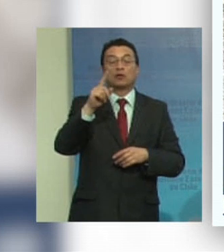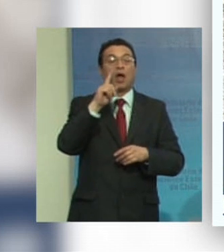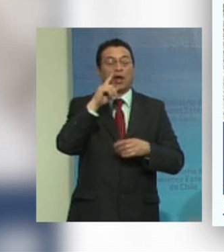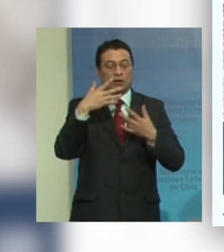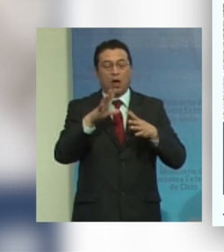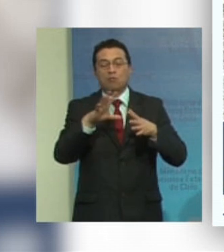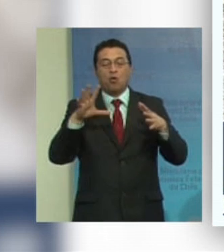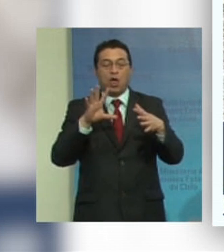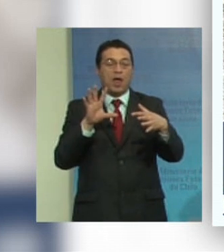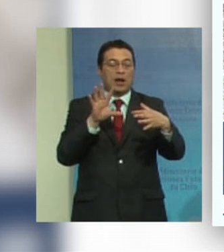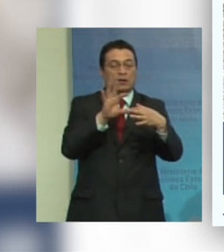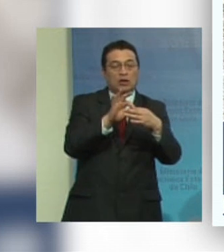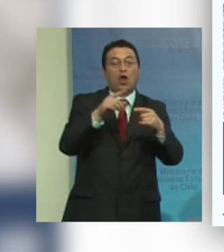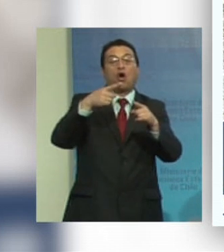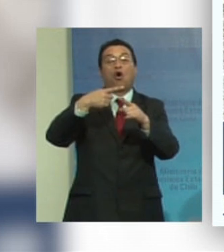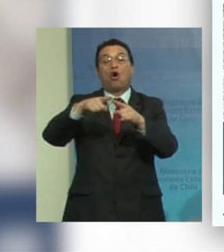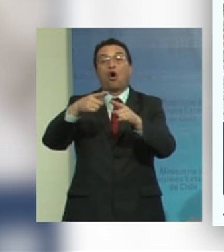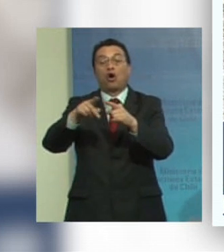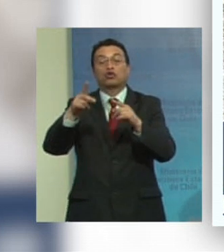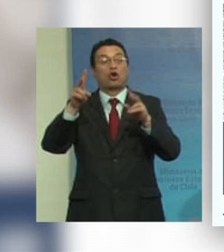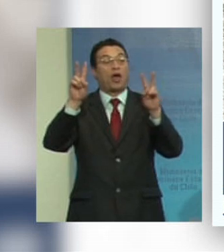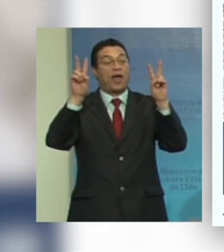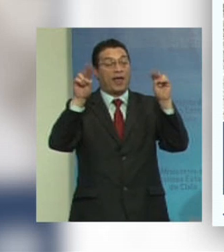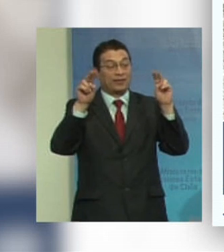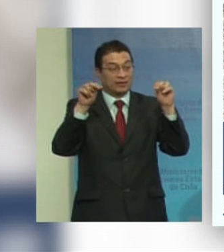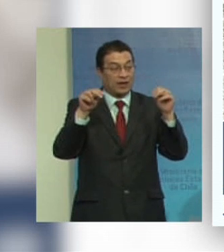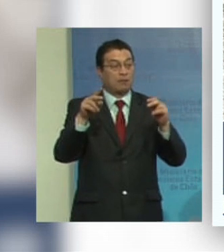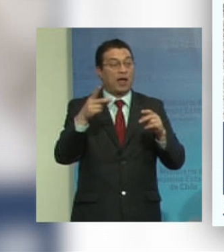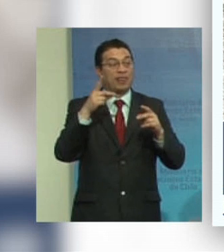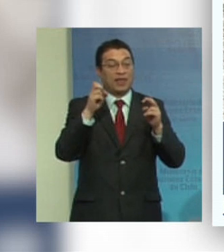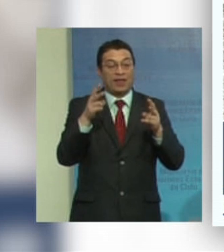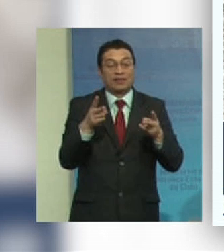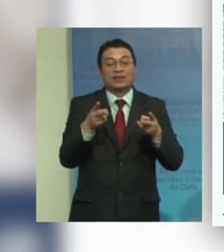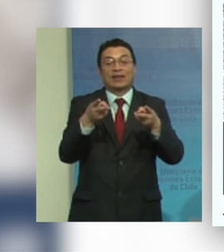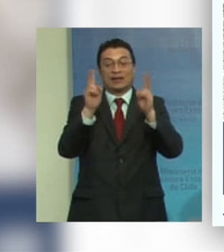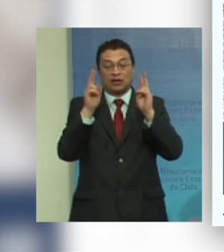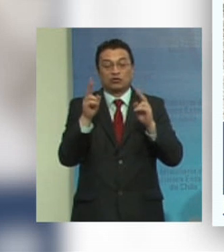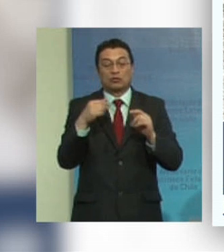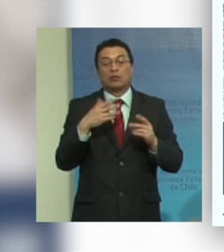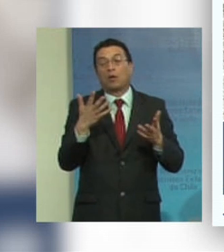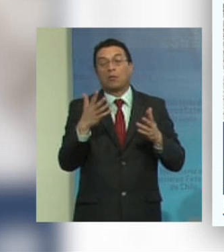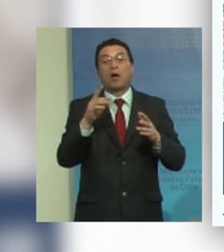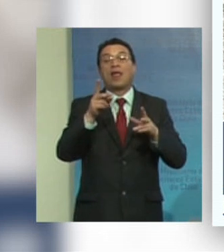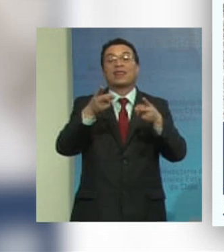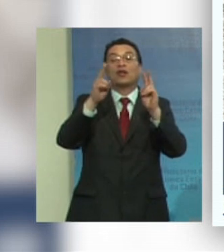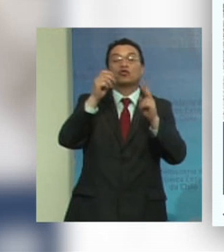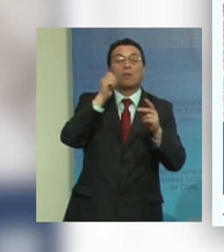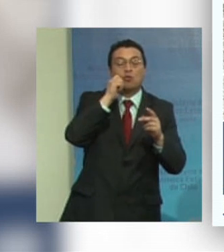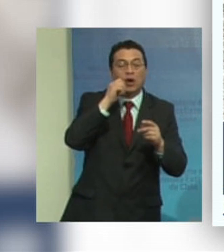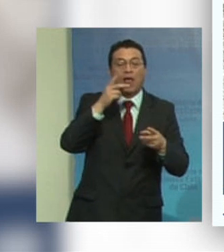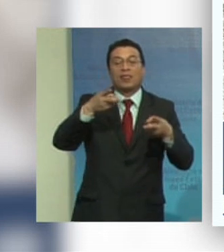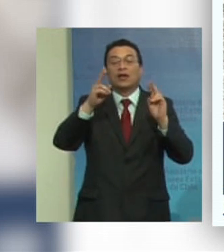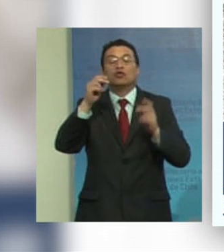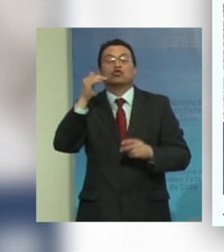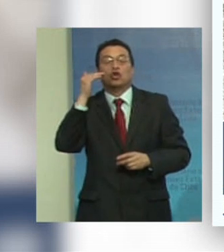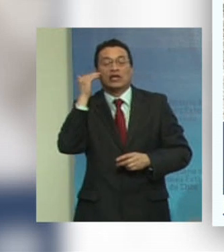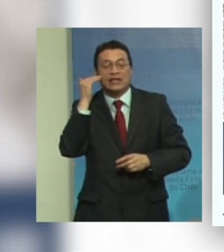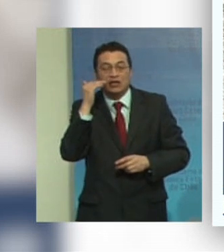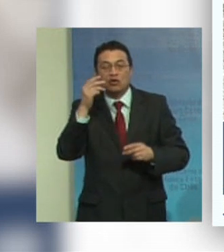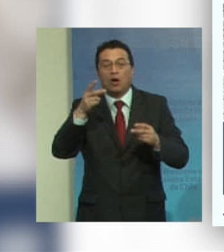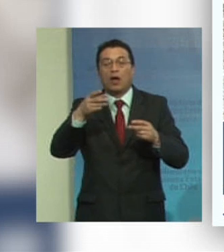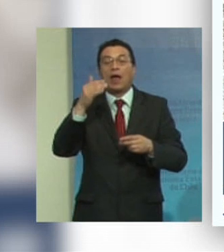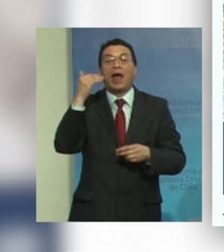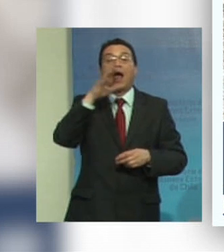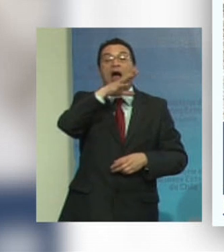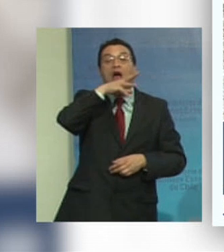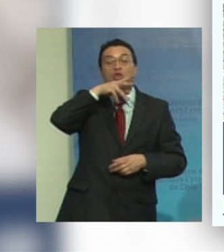relacionado con otros temas de derechos como son los derechos de la mujer de los niños de las personas de